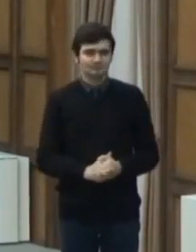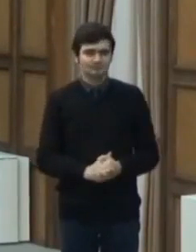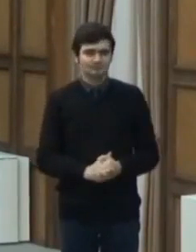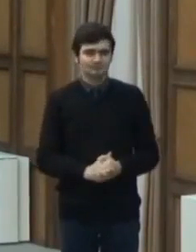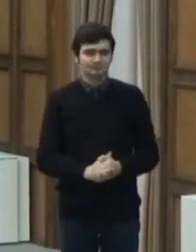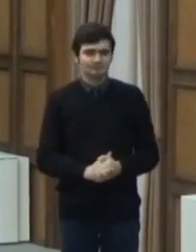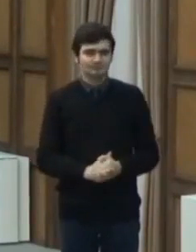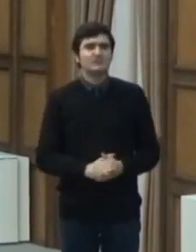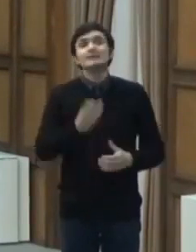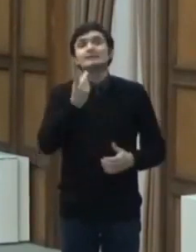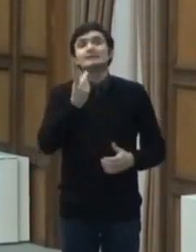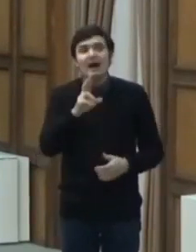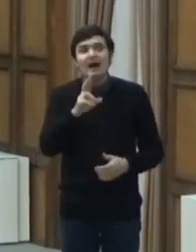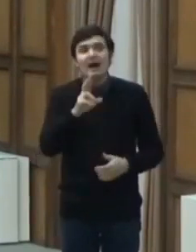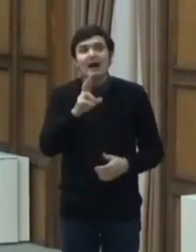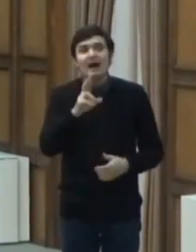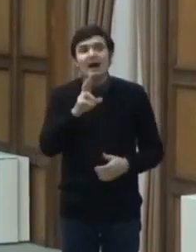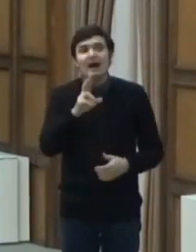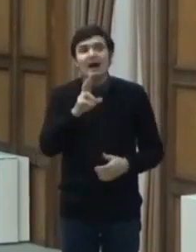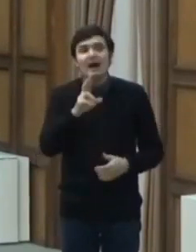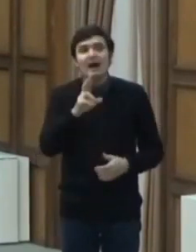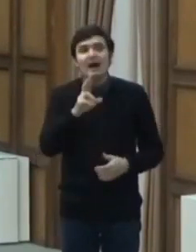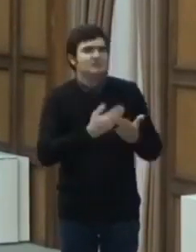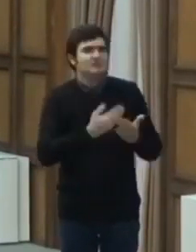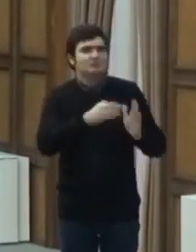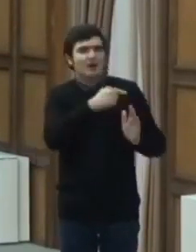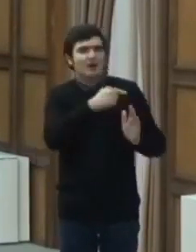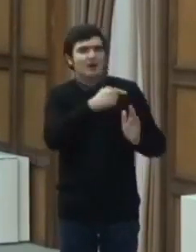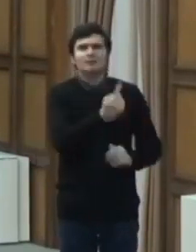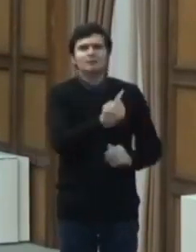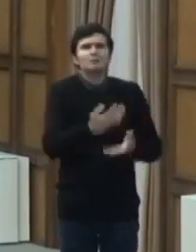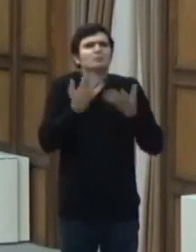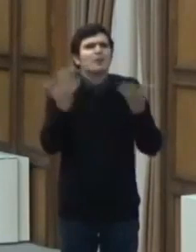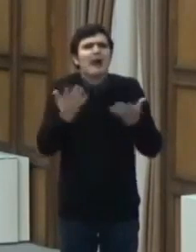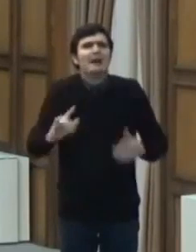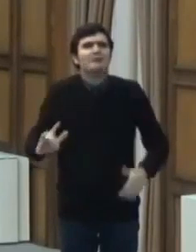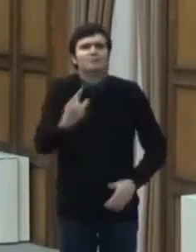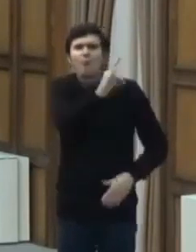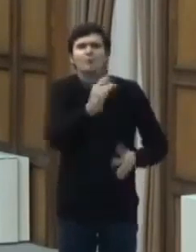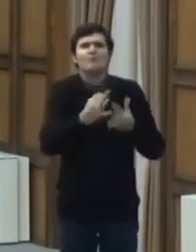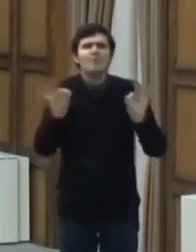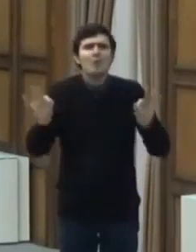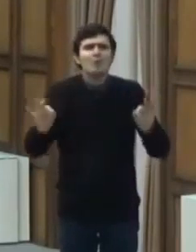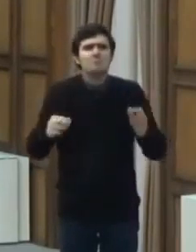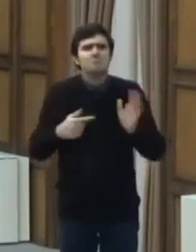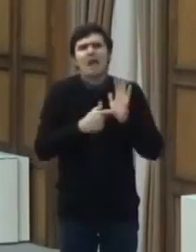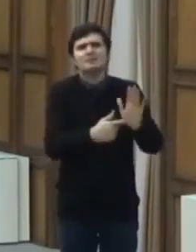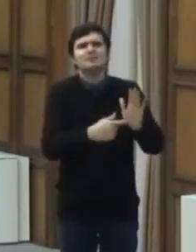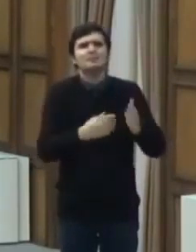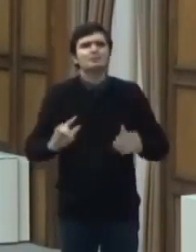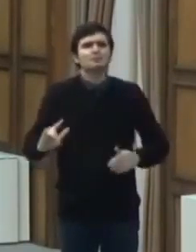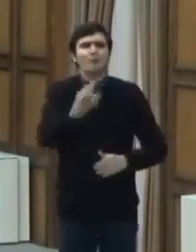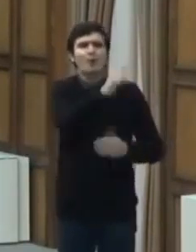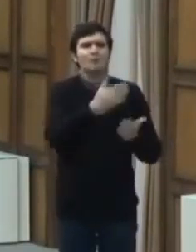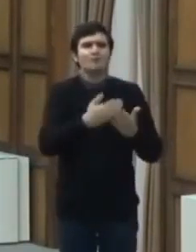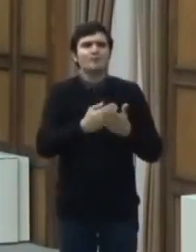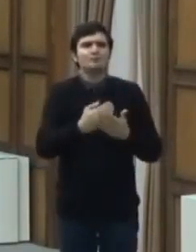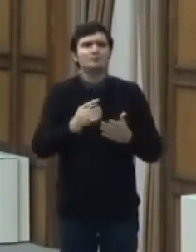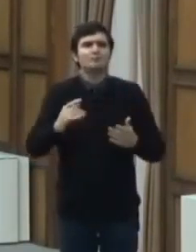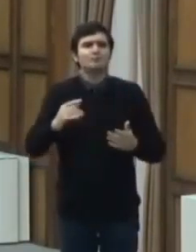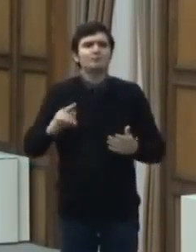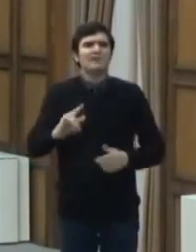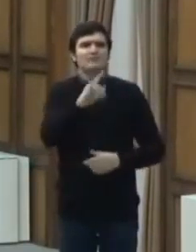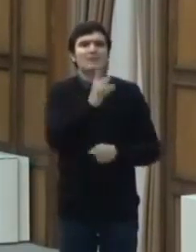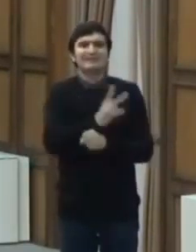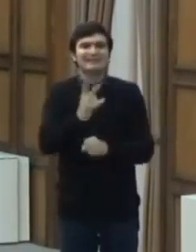Sunt exceptate de la prevederele aliniatului 1 următoarele categorii de zboruri, cele efectuate cu aeronave de stat,